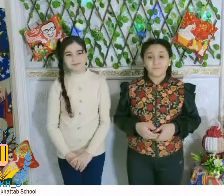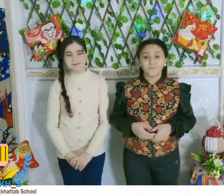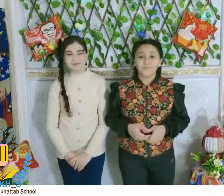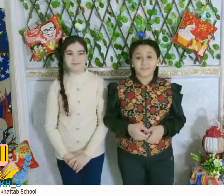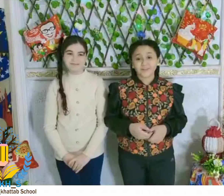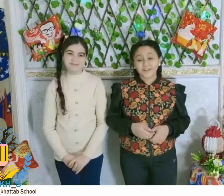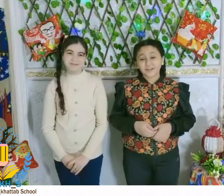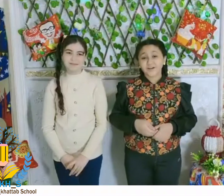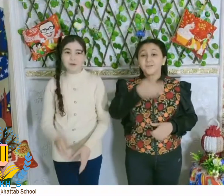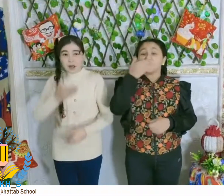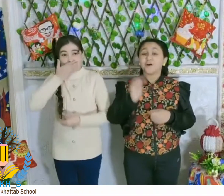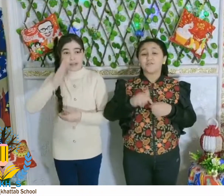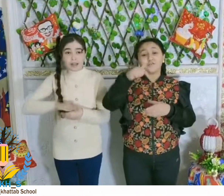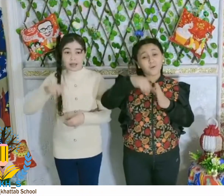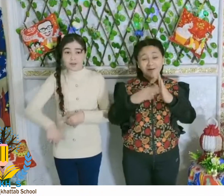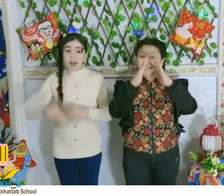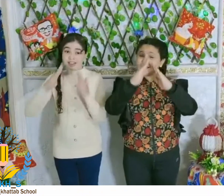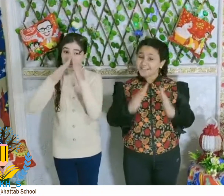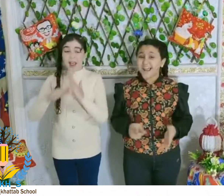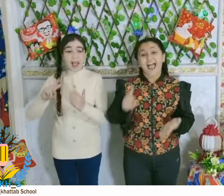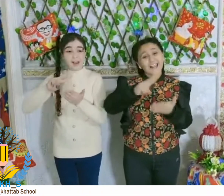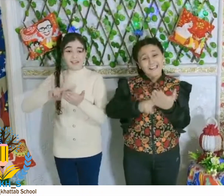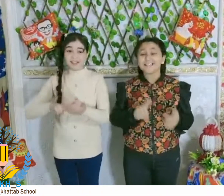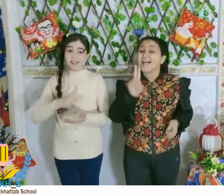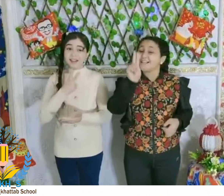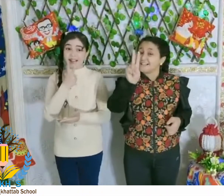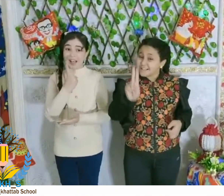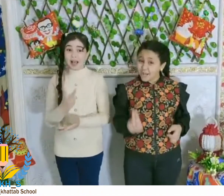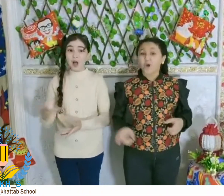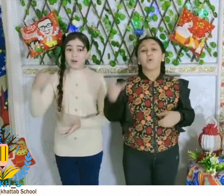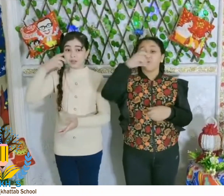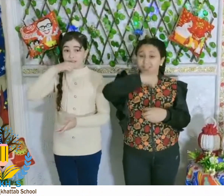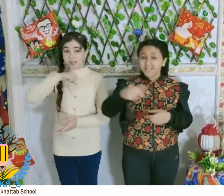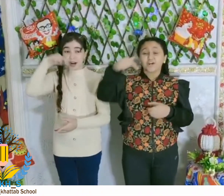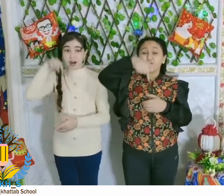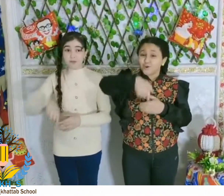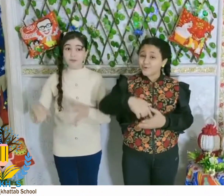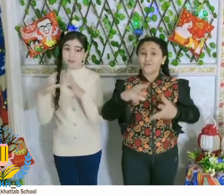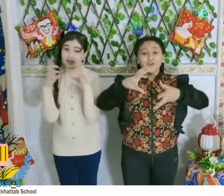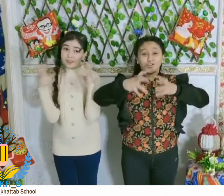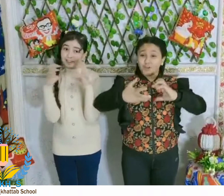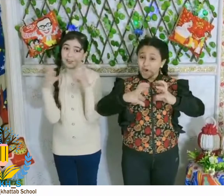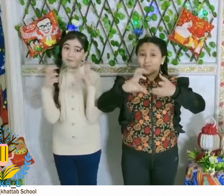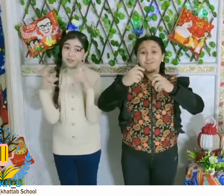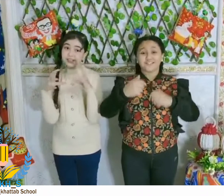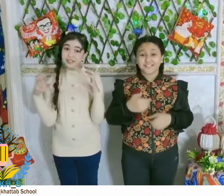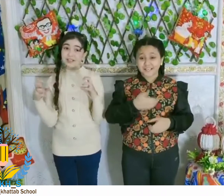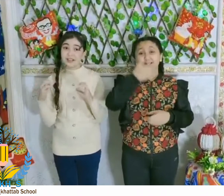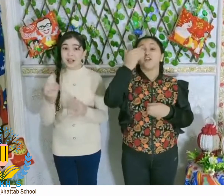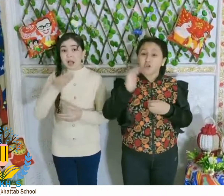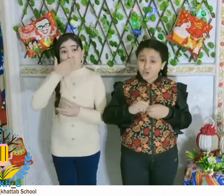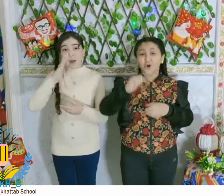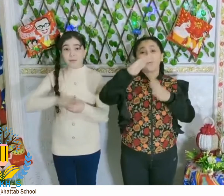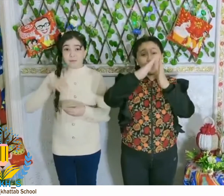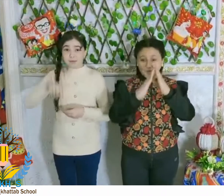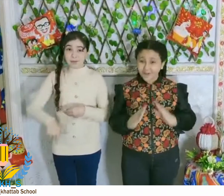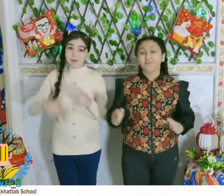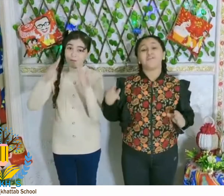رمضان في مصر حاجة تانية والسر في التفاصيل رمضان في